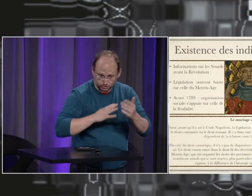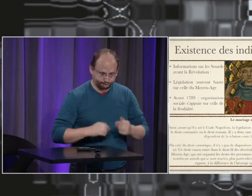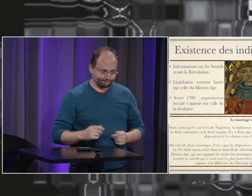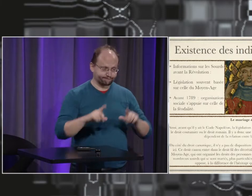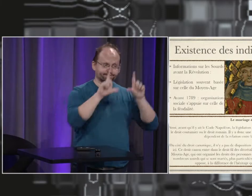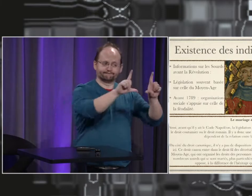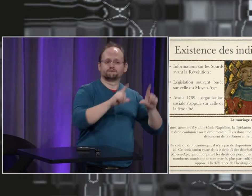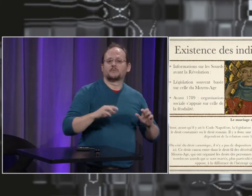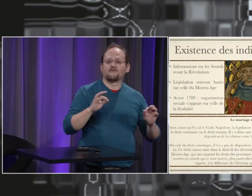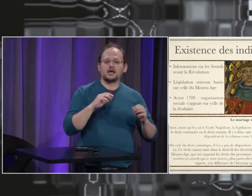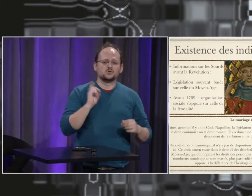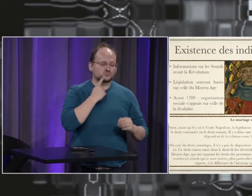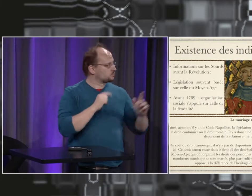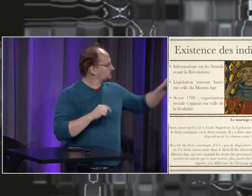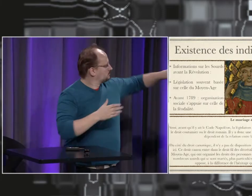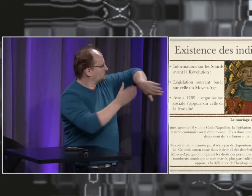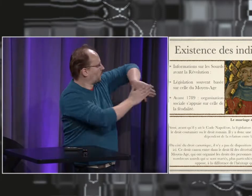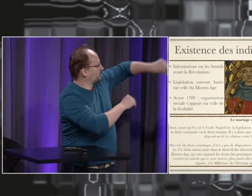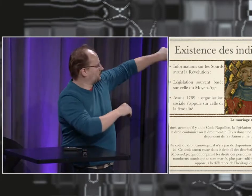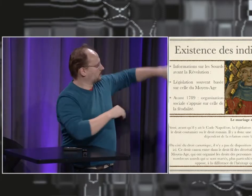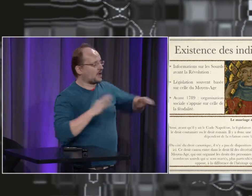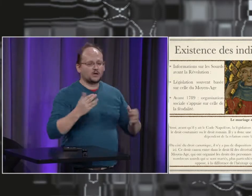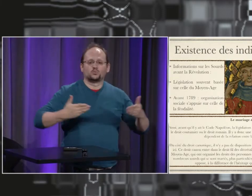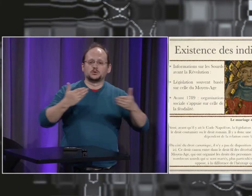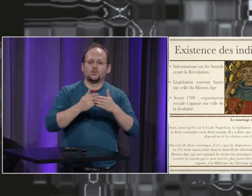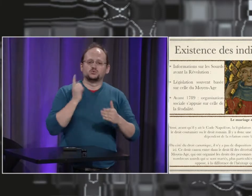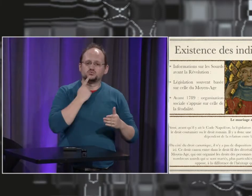Alors, a d'autres sources d'informations. On a à gauche, par exemple,